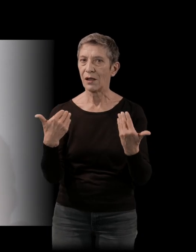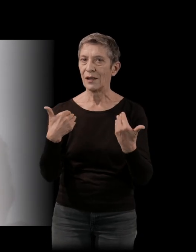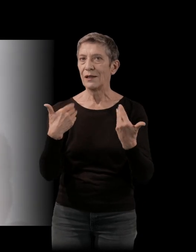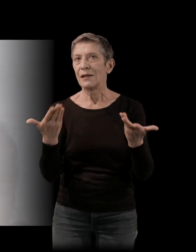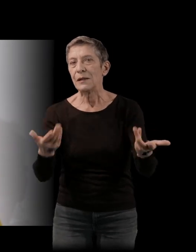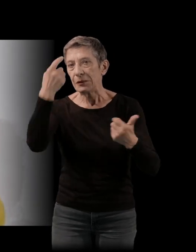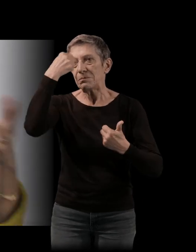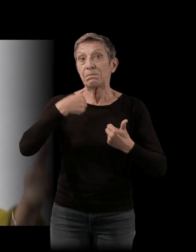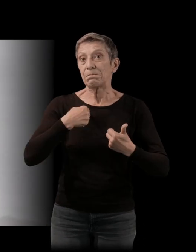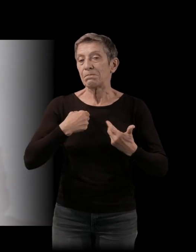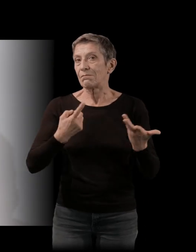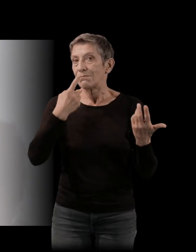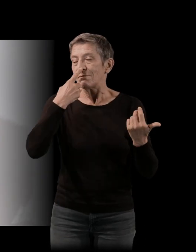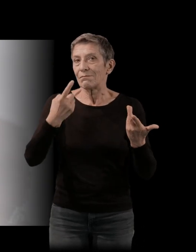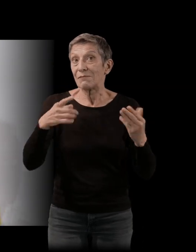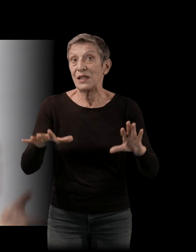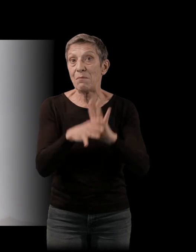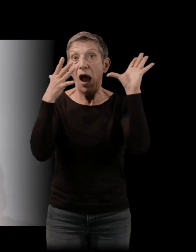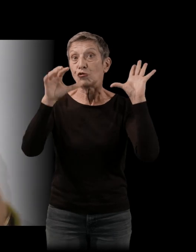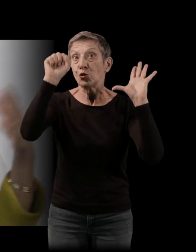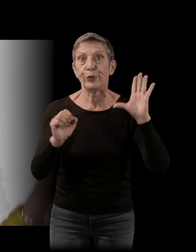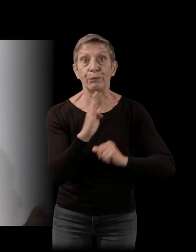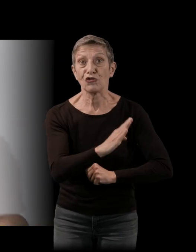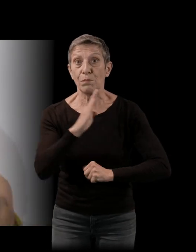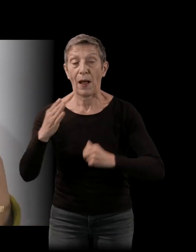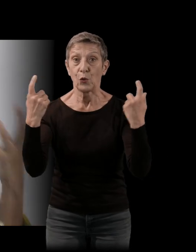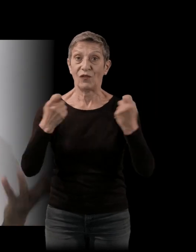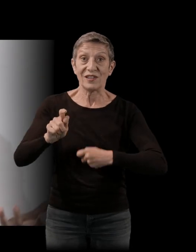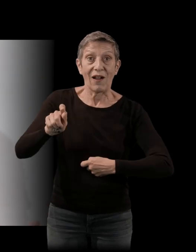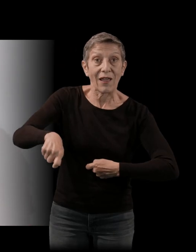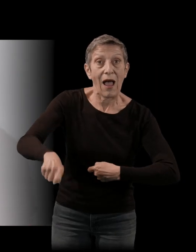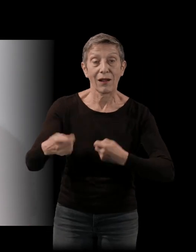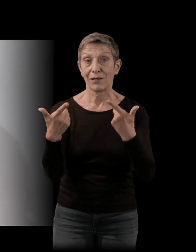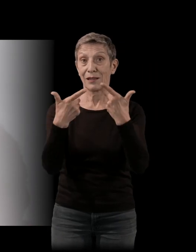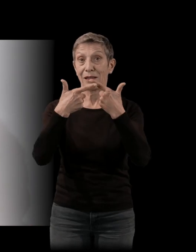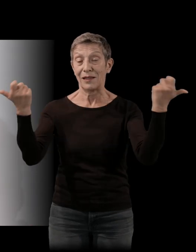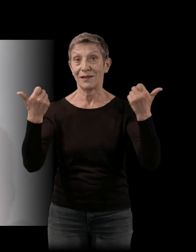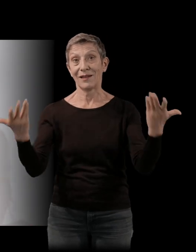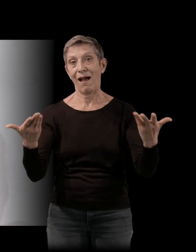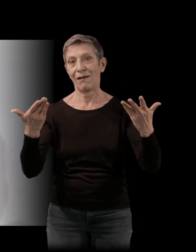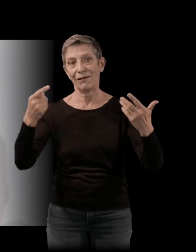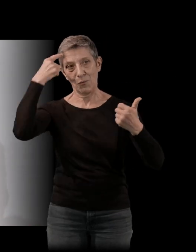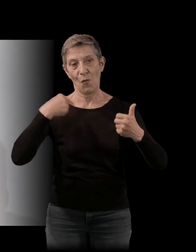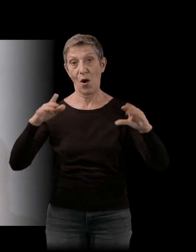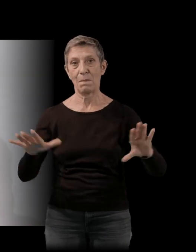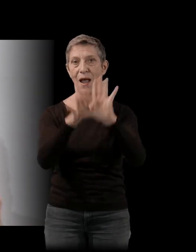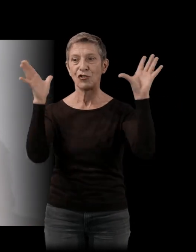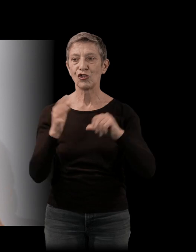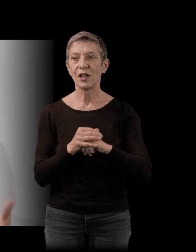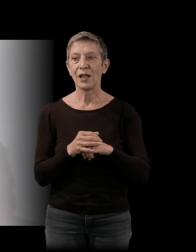par la Côte d'Azur, Brigitte Bardot, le Festival de Cannes. Moi, ça m'évoque vraiment ça. Et puis aussi, en creusant et